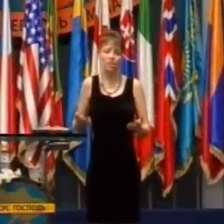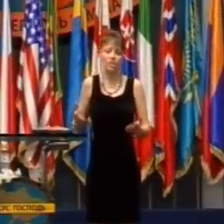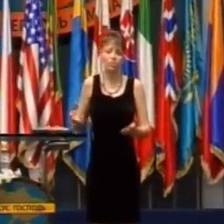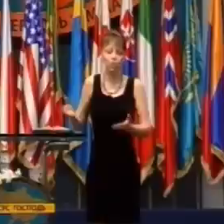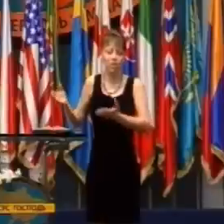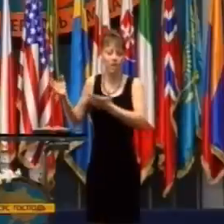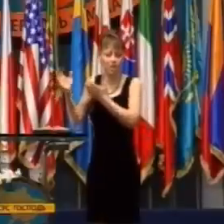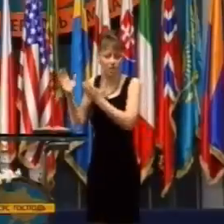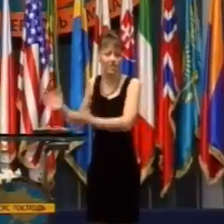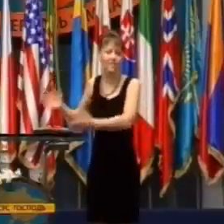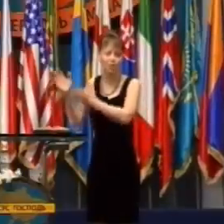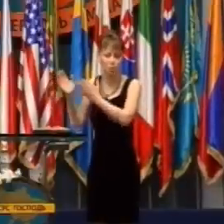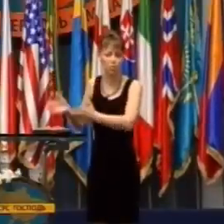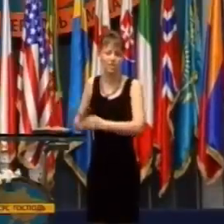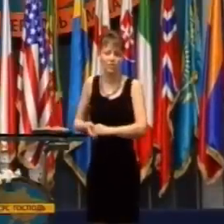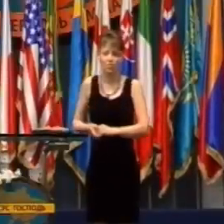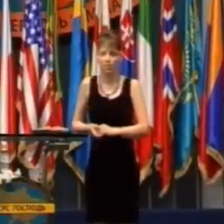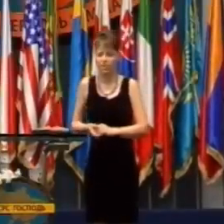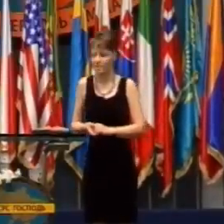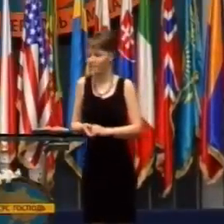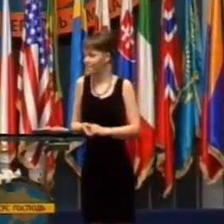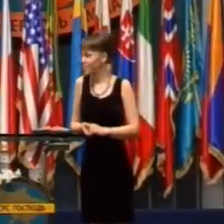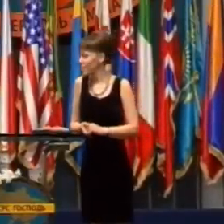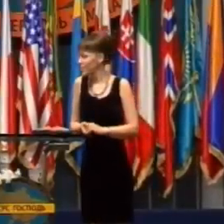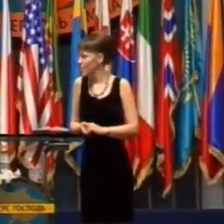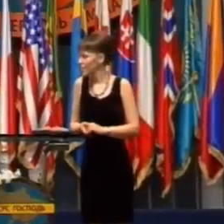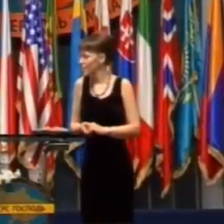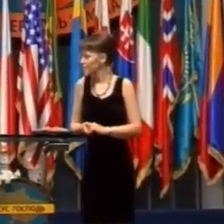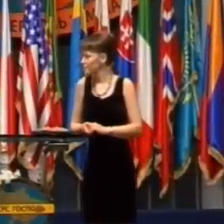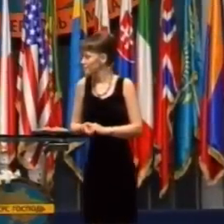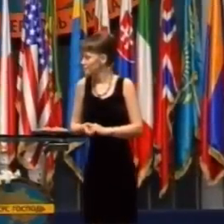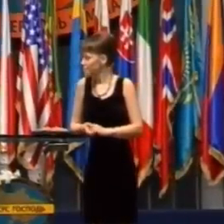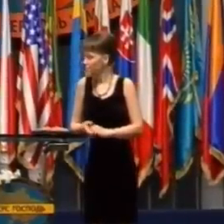Mnohí mladí služobníci sa ma neustále vypitujú.